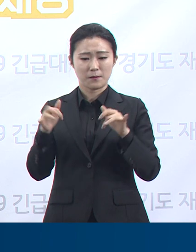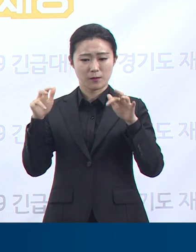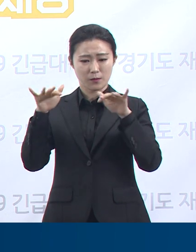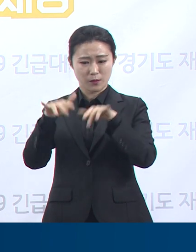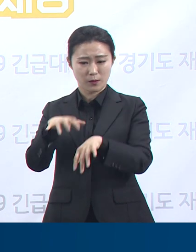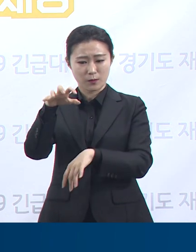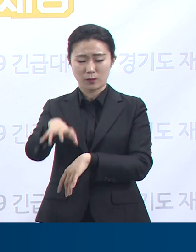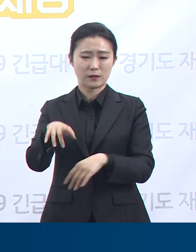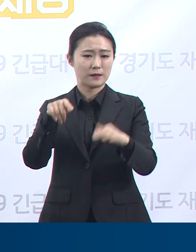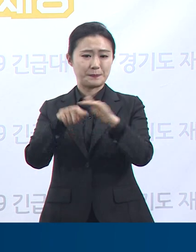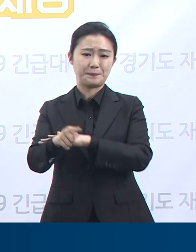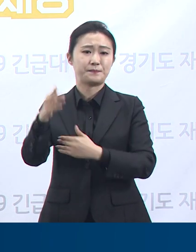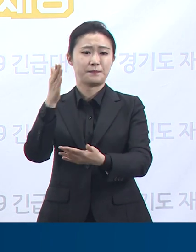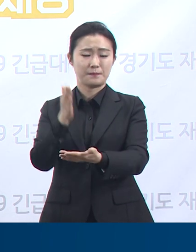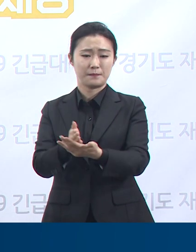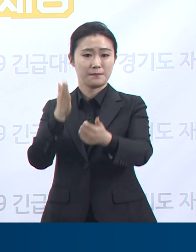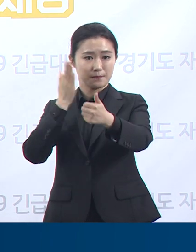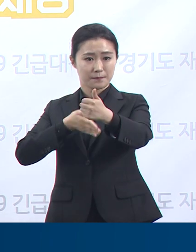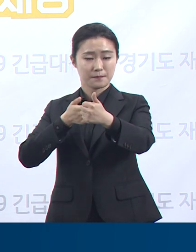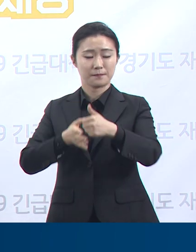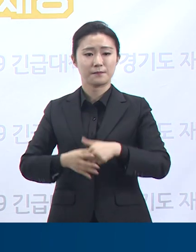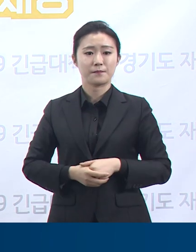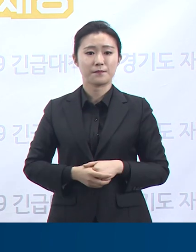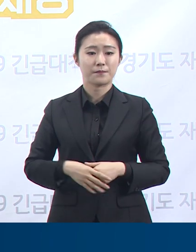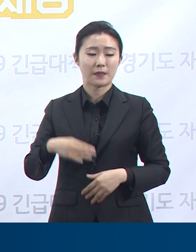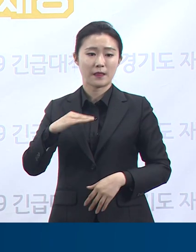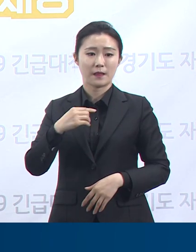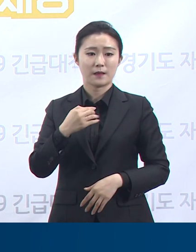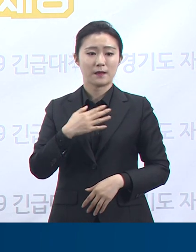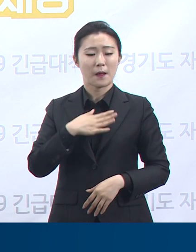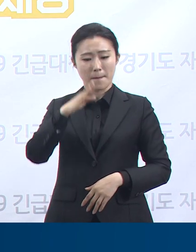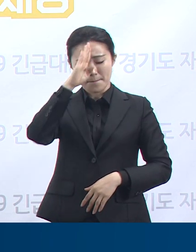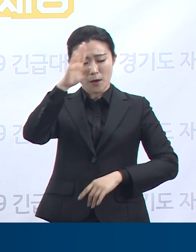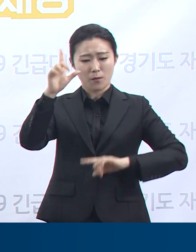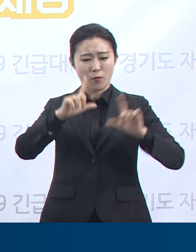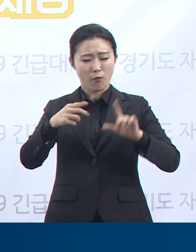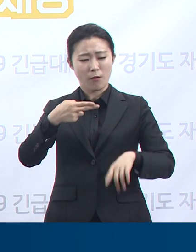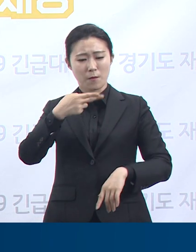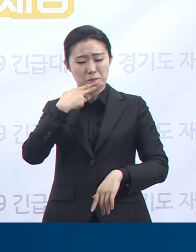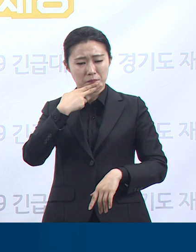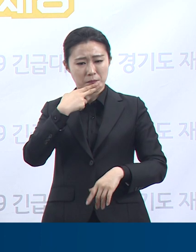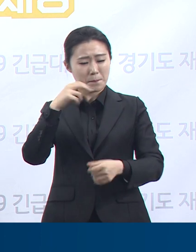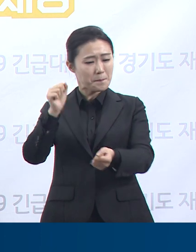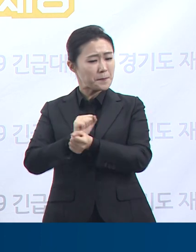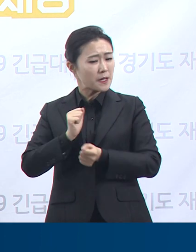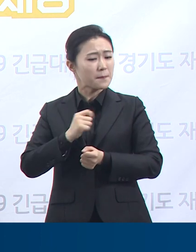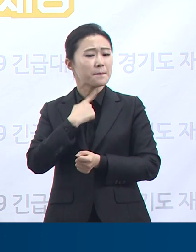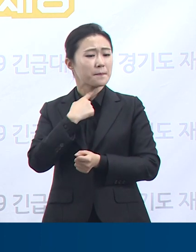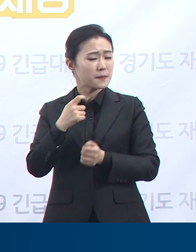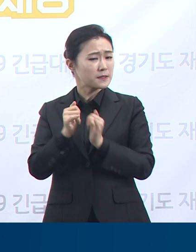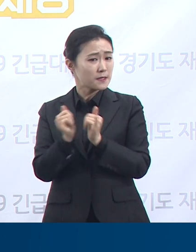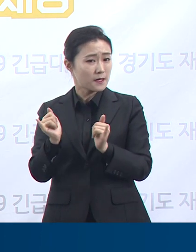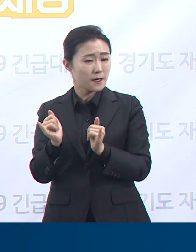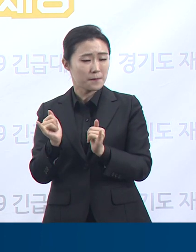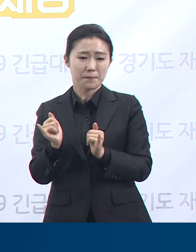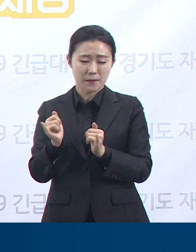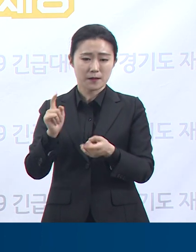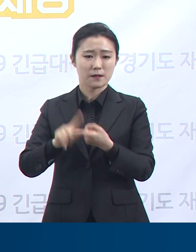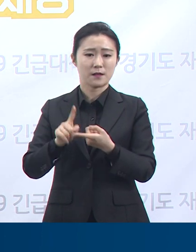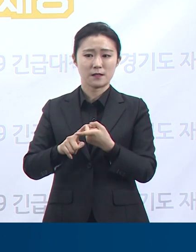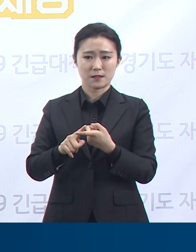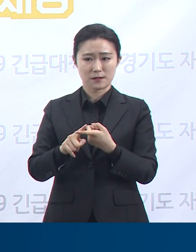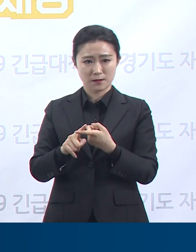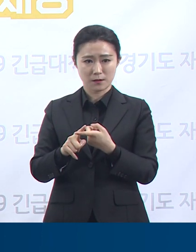주시기를 당부드립니다. 자신이 무증상 감염자일 수 있다는 경각심을 가지고 일상생활에서 방역수칙을 철저히